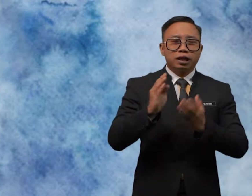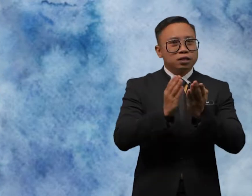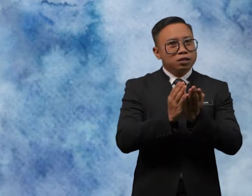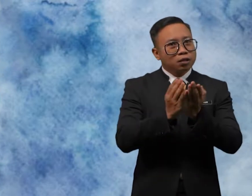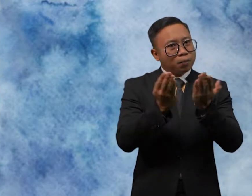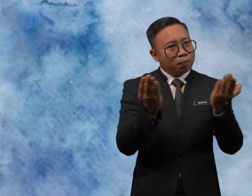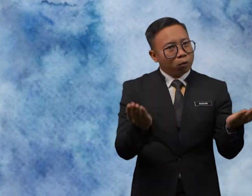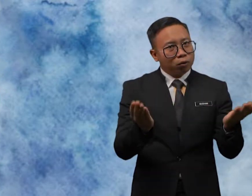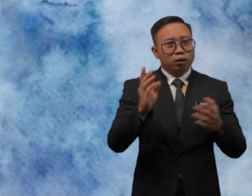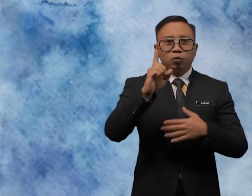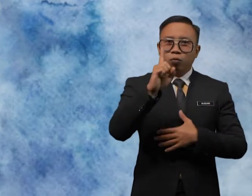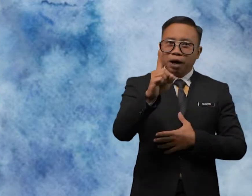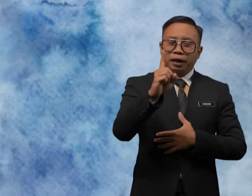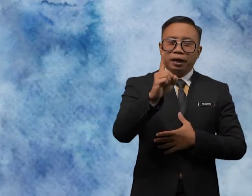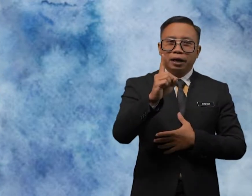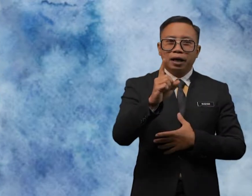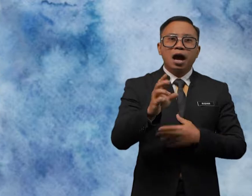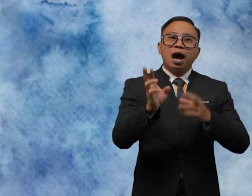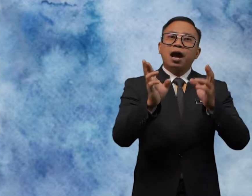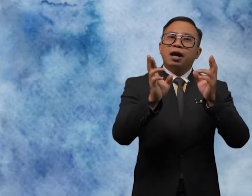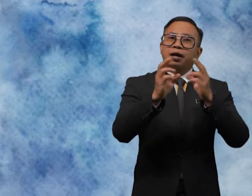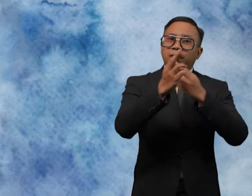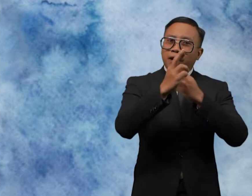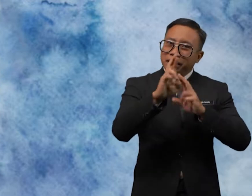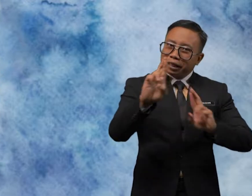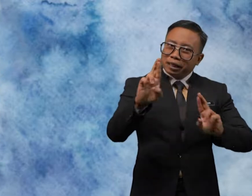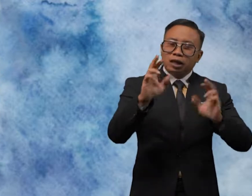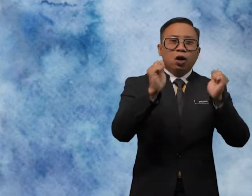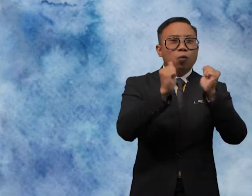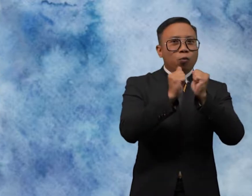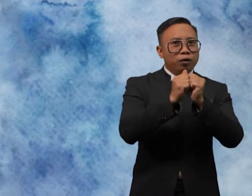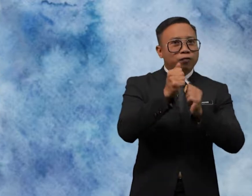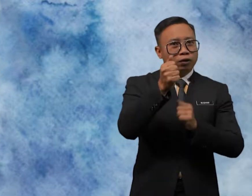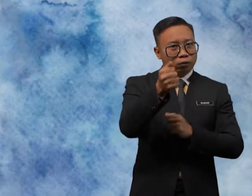Book 1. Ready with you.